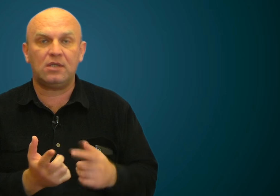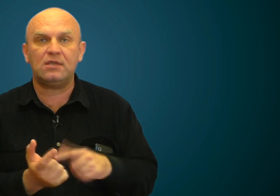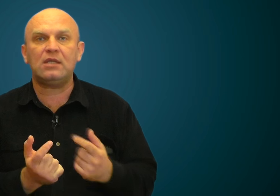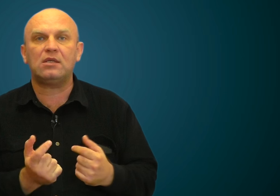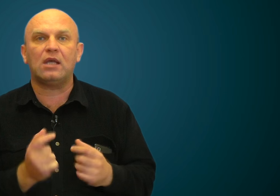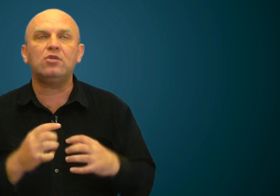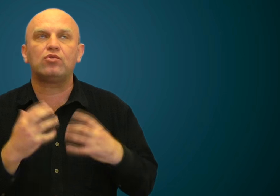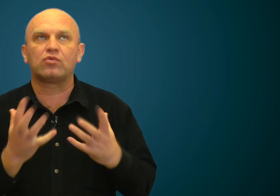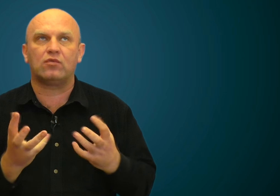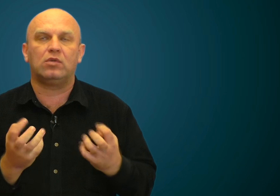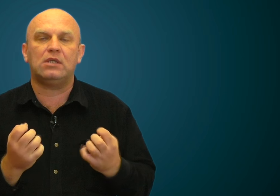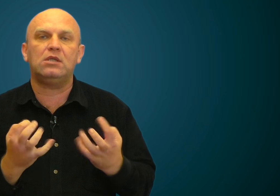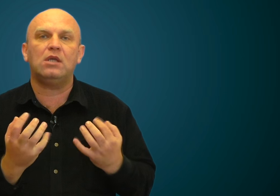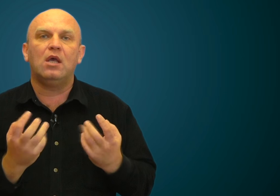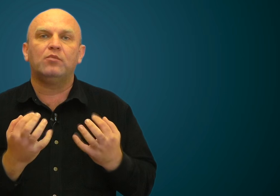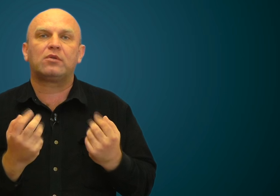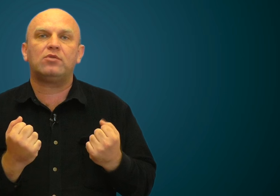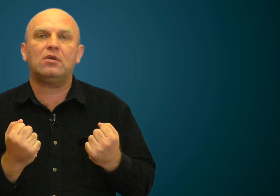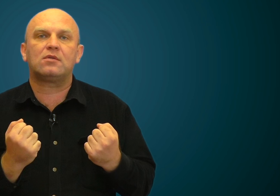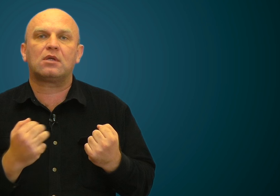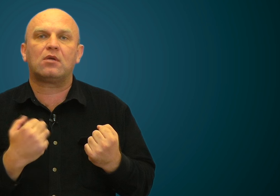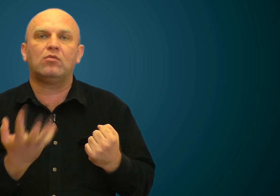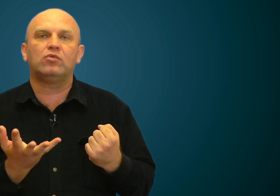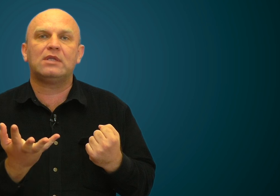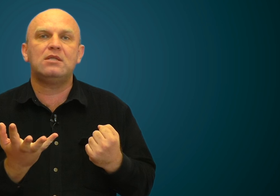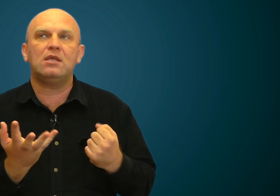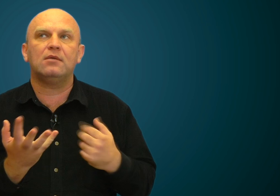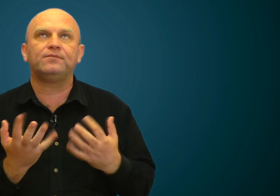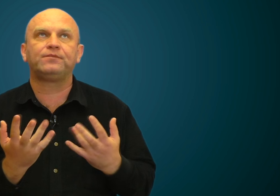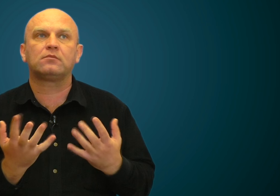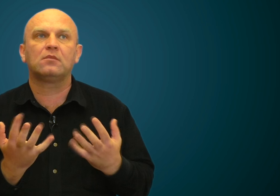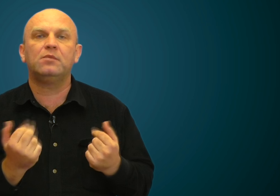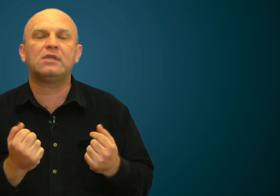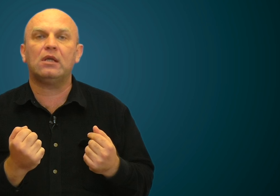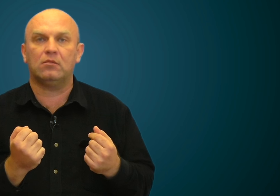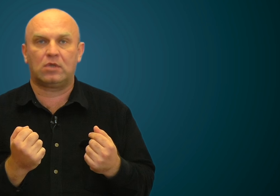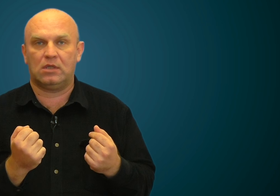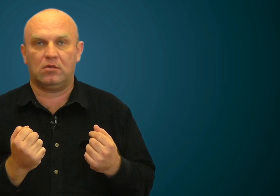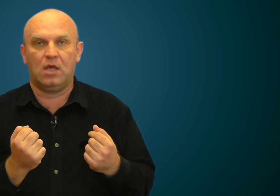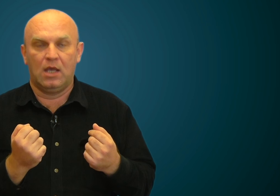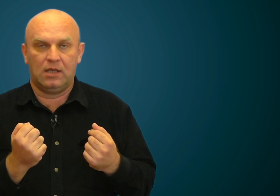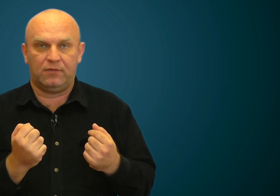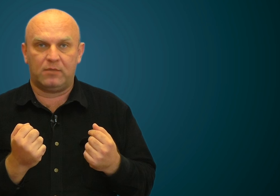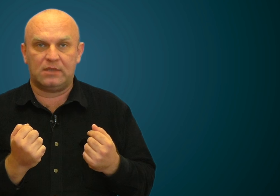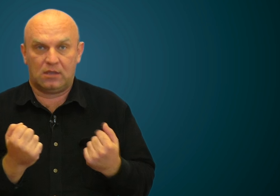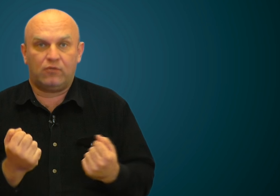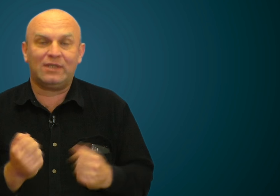А кинестетики они чувствуют, они подключаются к какому-то нематериальному каналу информации. Так вот,